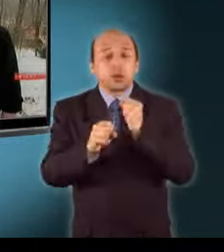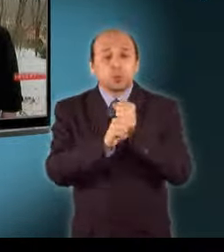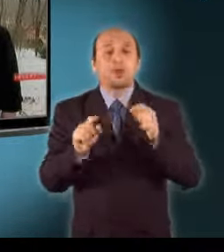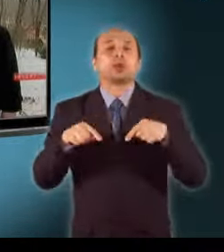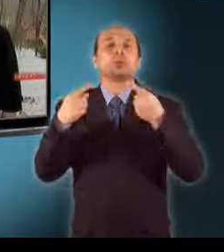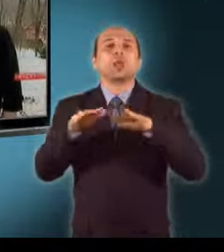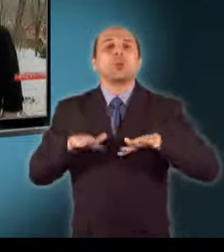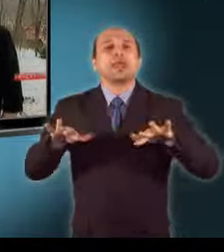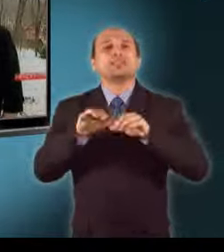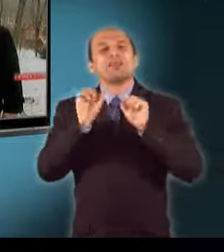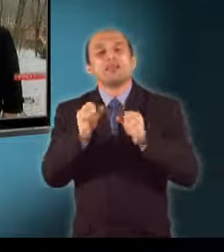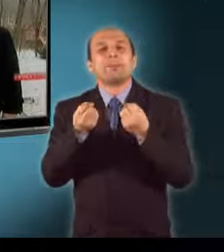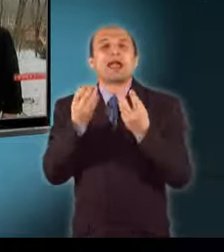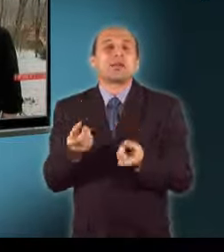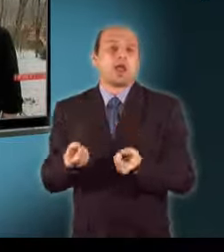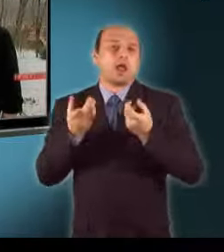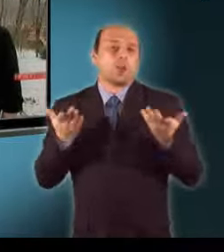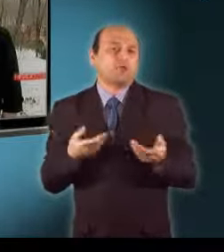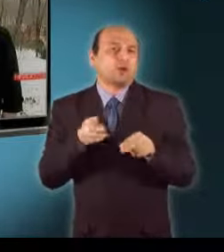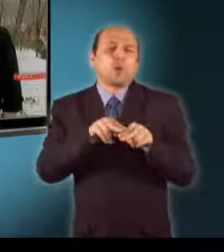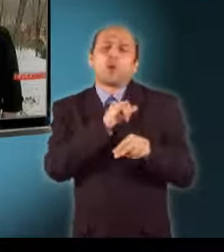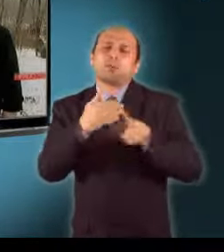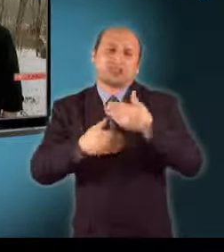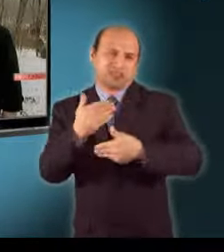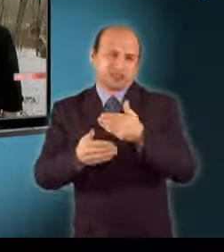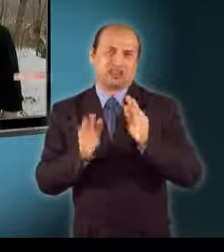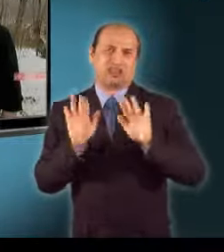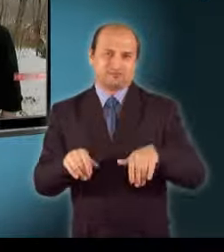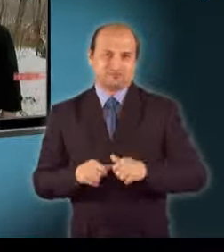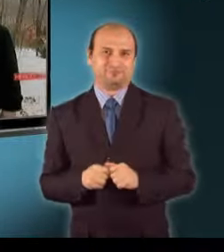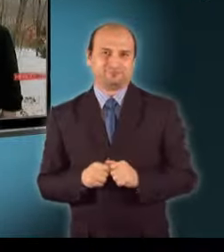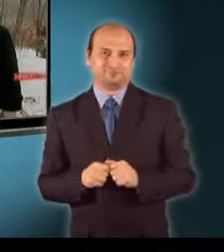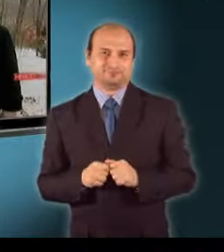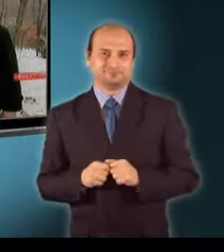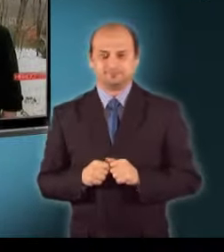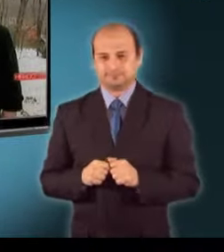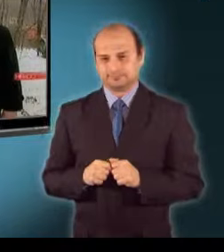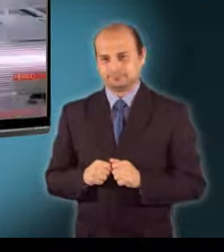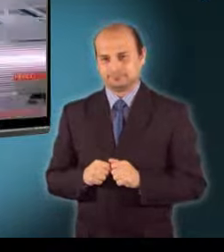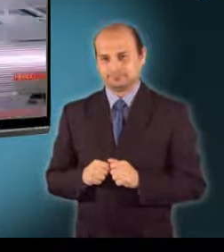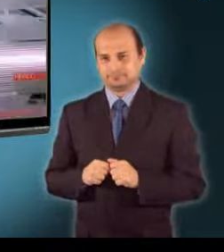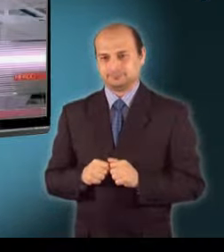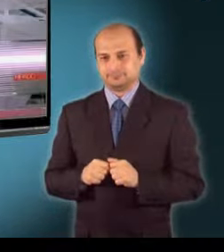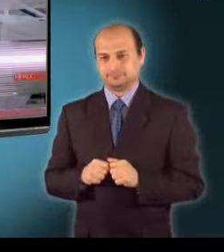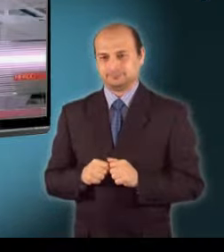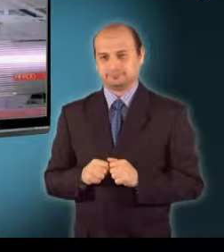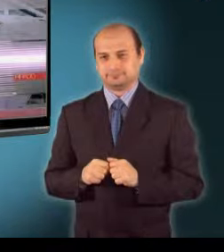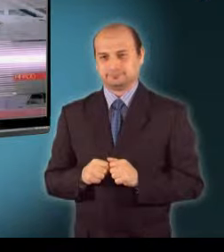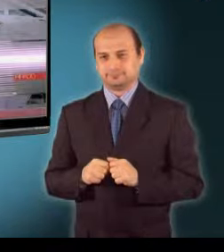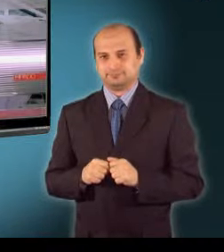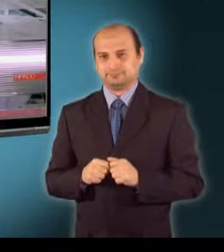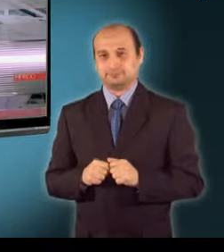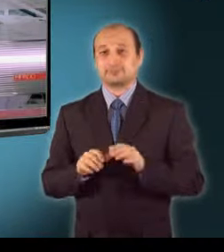engedélyektől függ, ez akár évekbe is telhet. A hiradót Gyukit István tudósította Cserkútról. 14